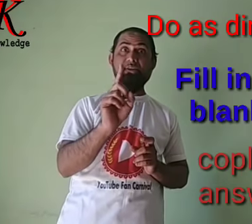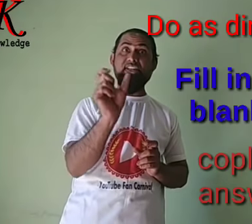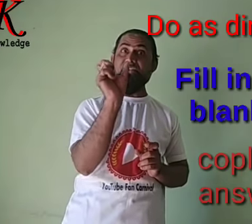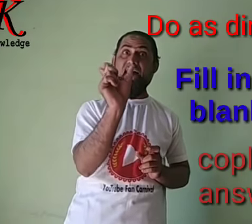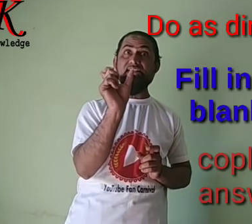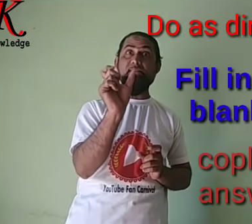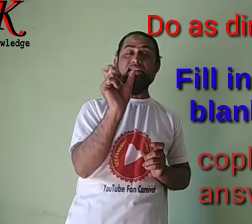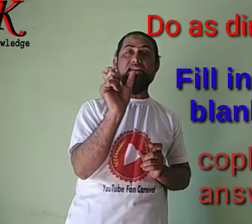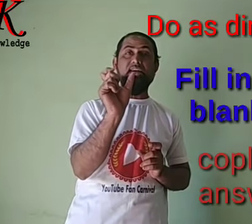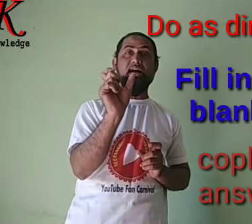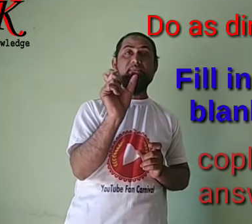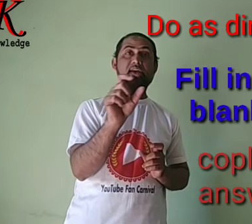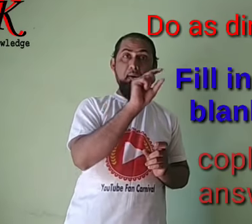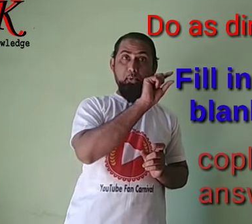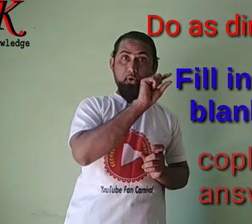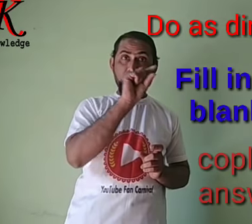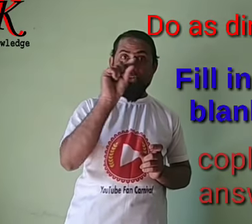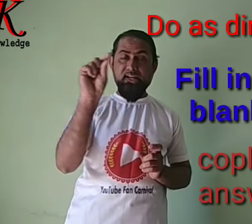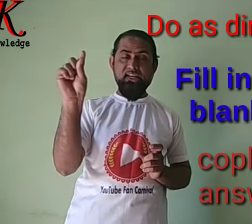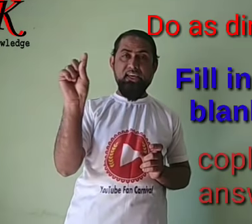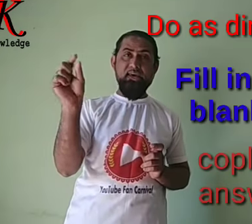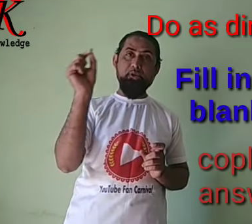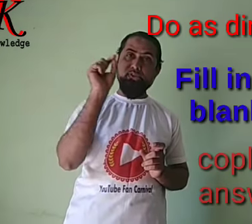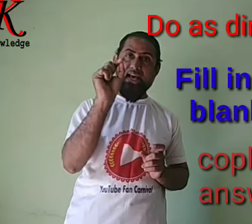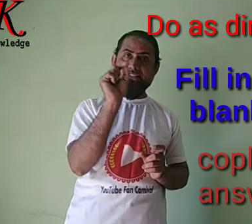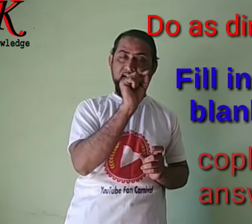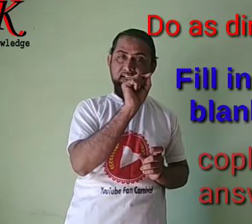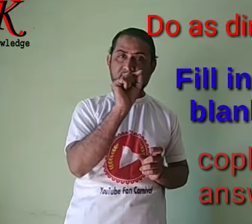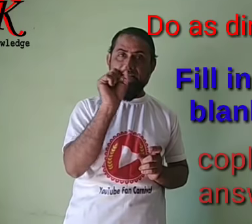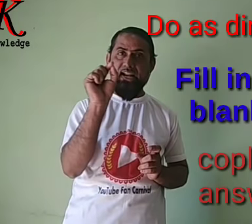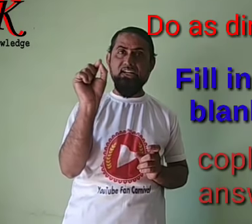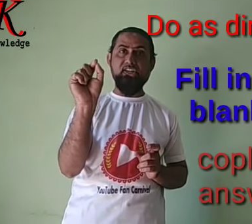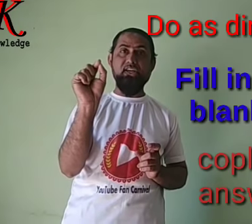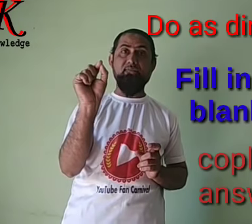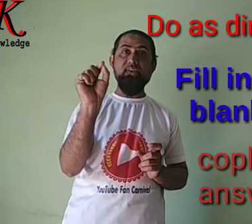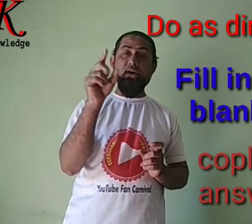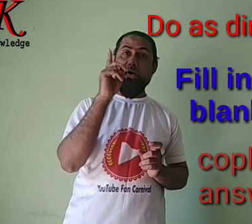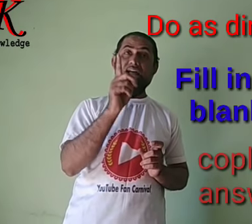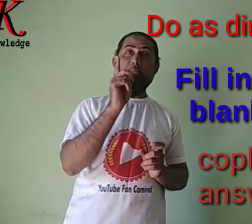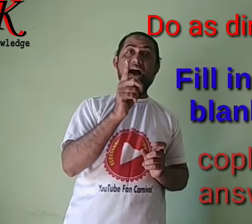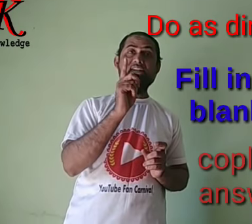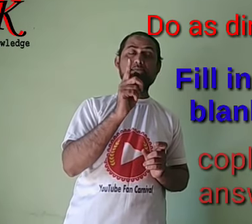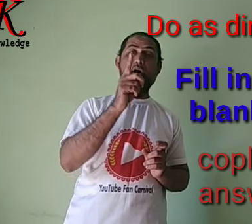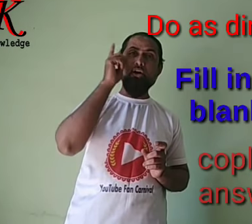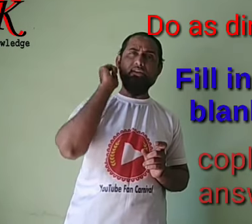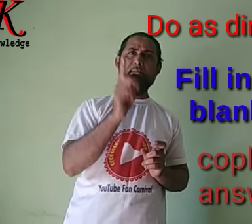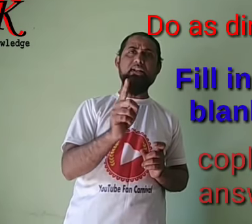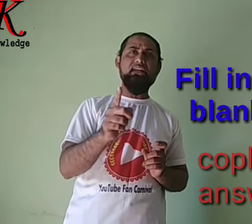भी सिर्फ answer मत ल लिखिए फिर उसके answer की नीचे underline कीजिए वरना marks बहुत कम मिलते